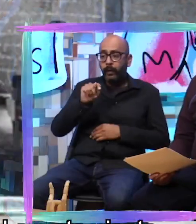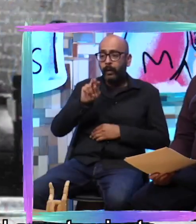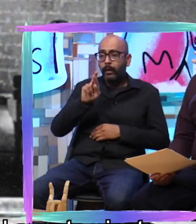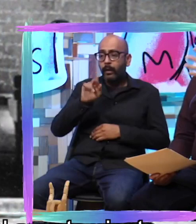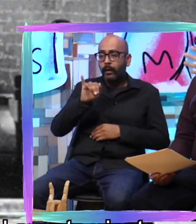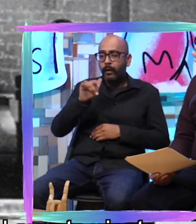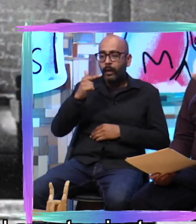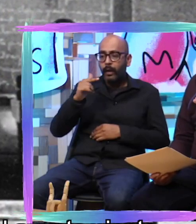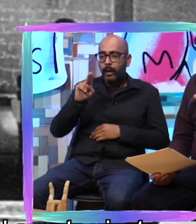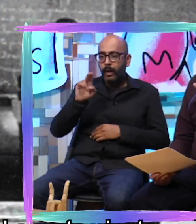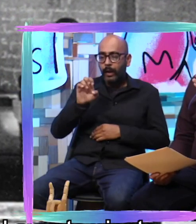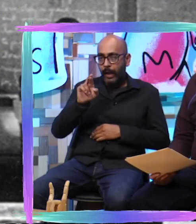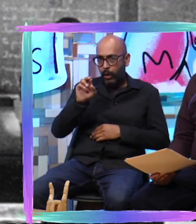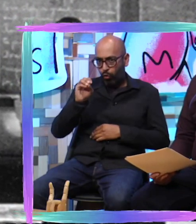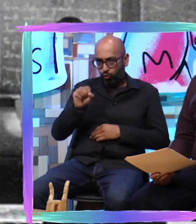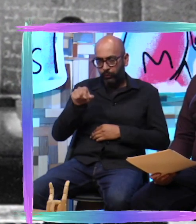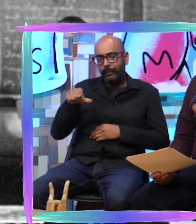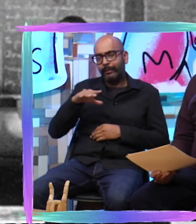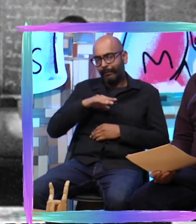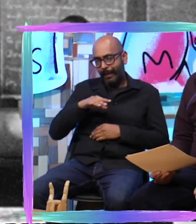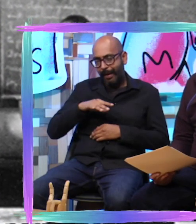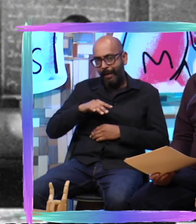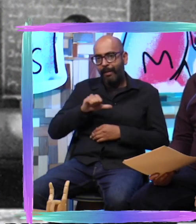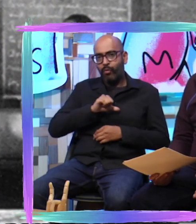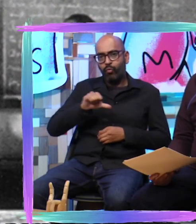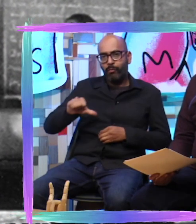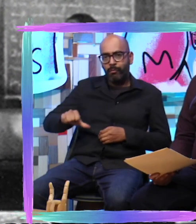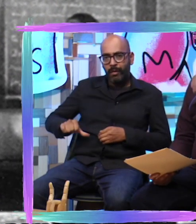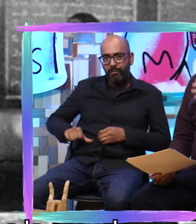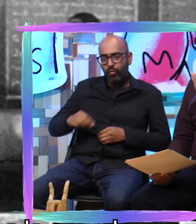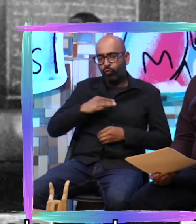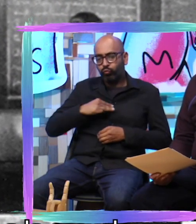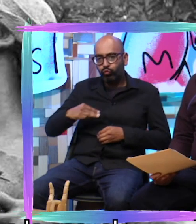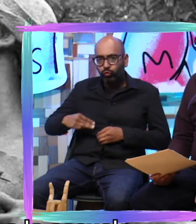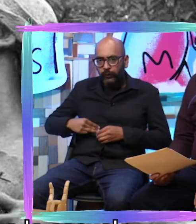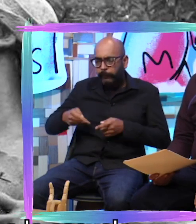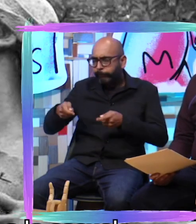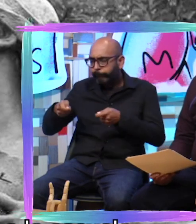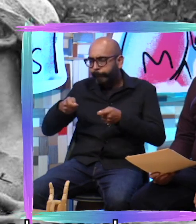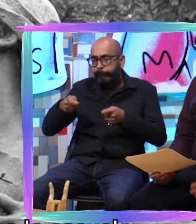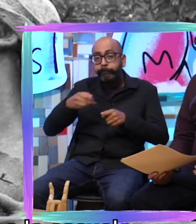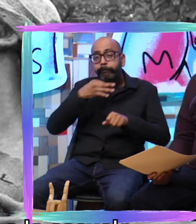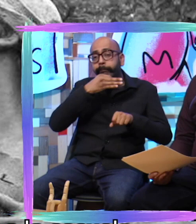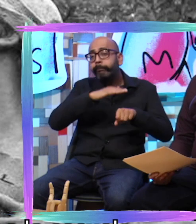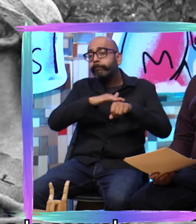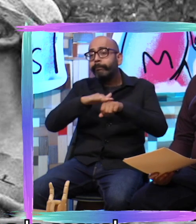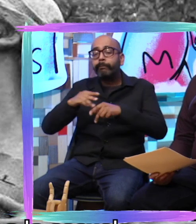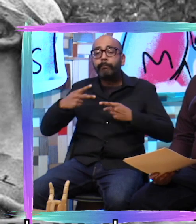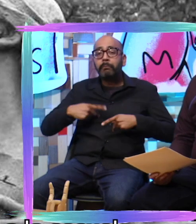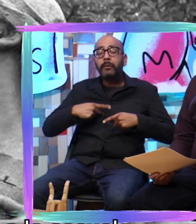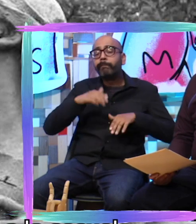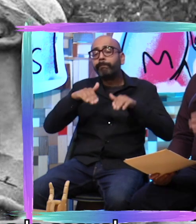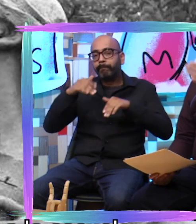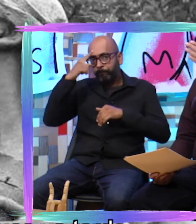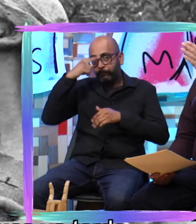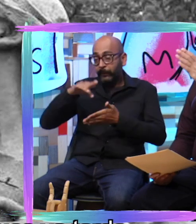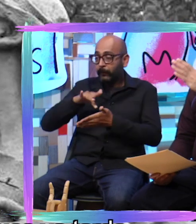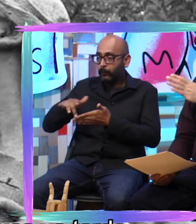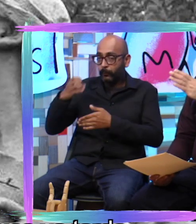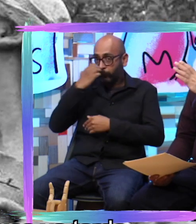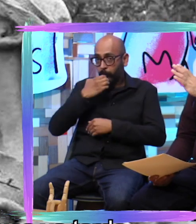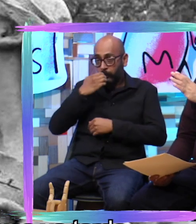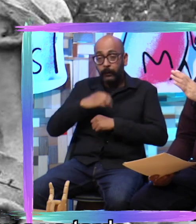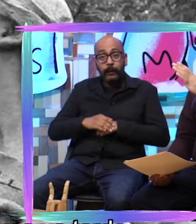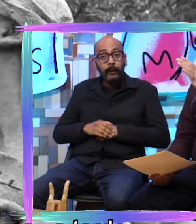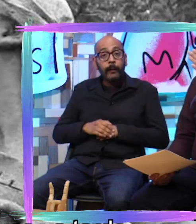en gran medida del ayuntamiento él era quien podía convocar a las personas para que ayudaran económicamente a la escuela. Como la